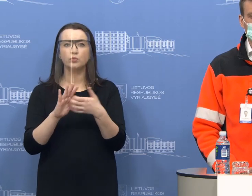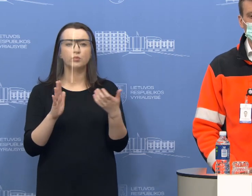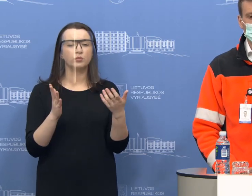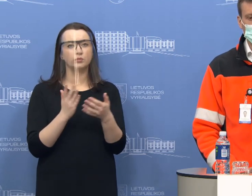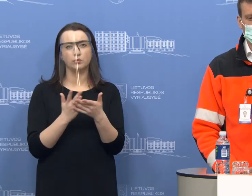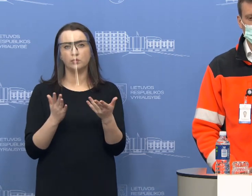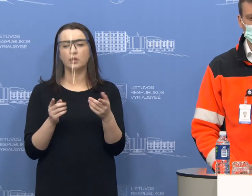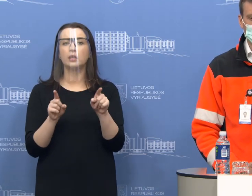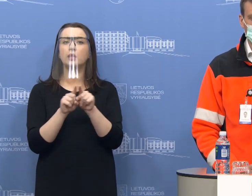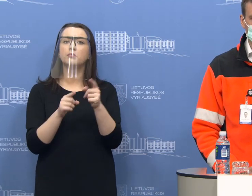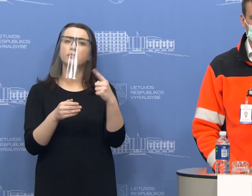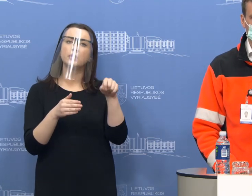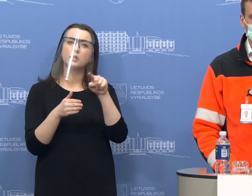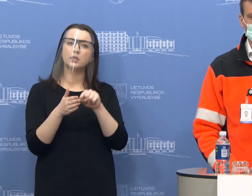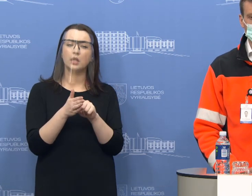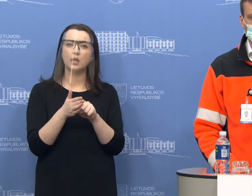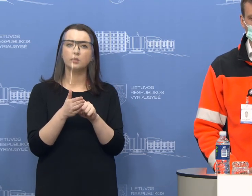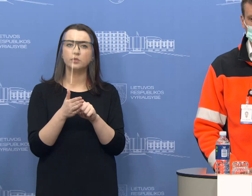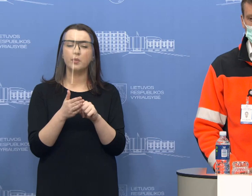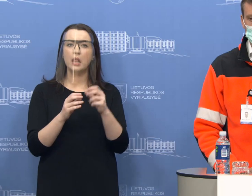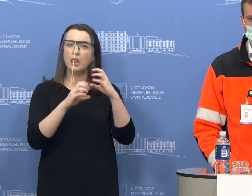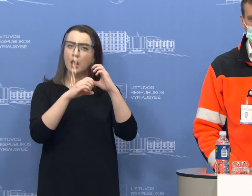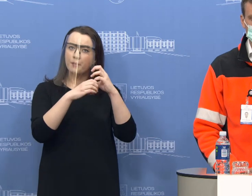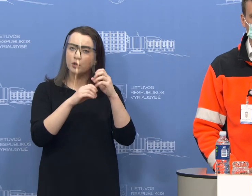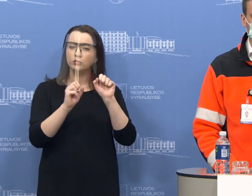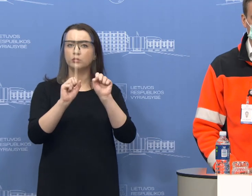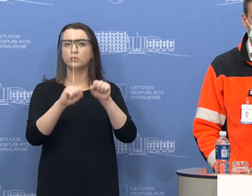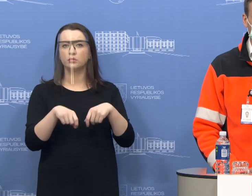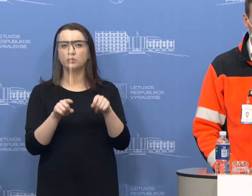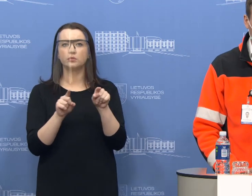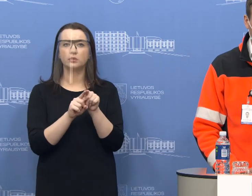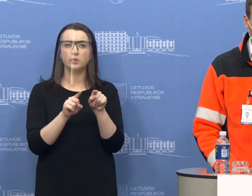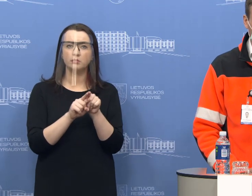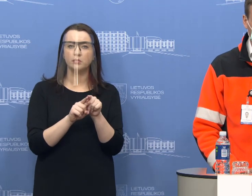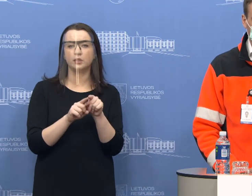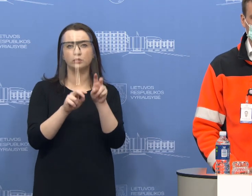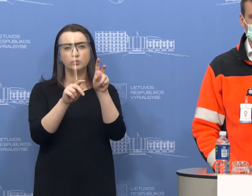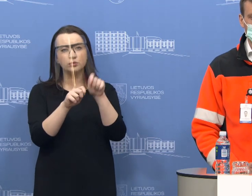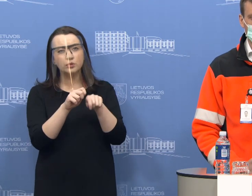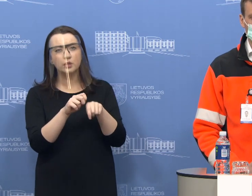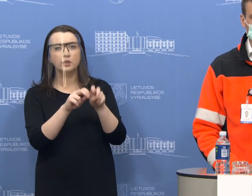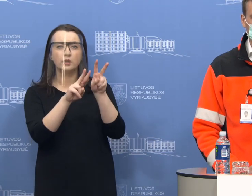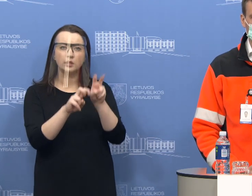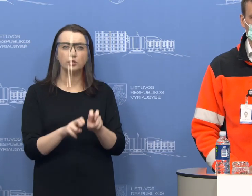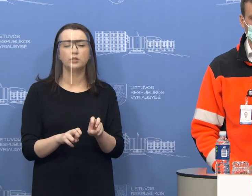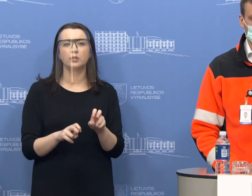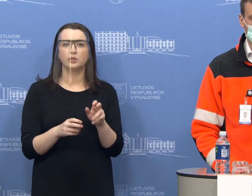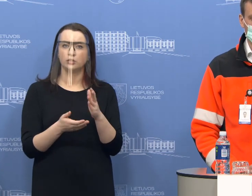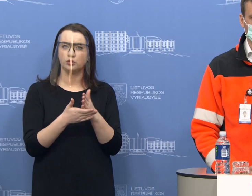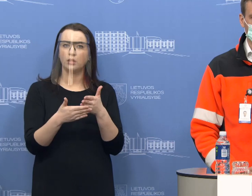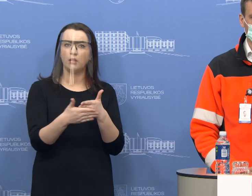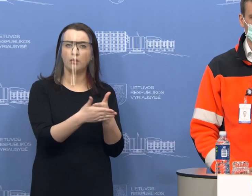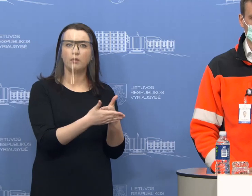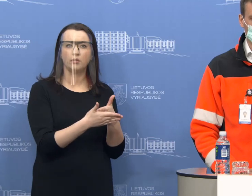ir turbūt klausimas yra ne tik terpiose, bet ir laboratorijų galimybėse jas apdoroti. Tai mes galime priimti tų